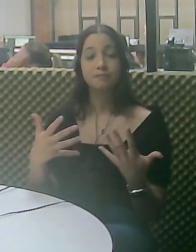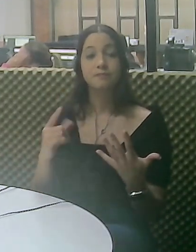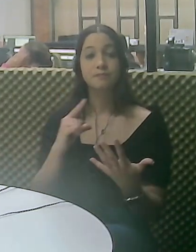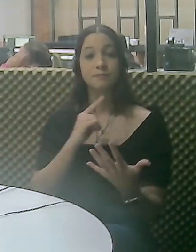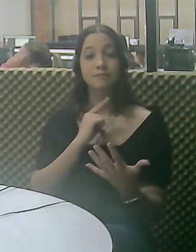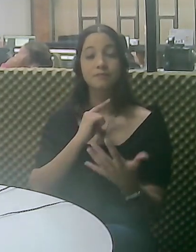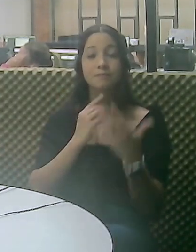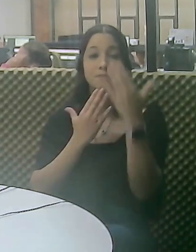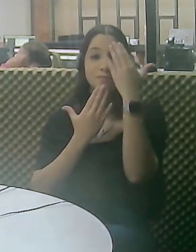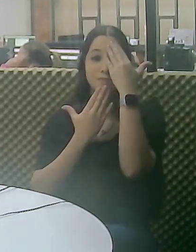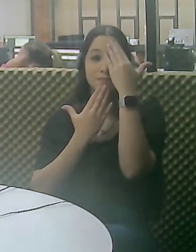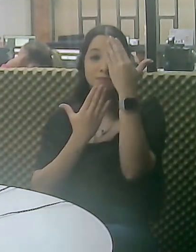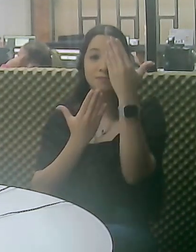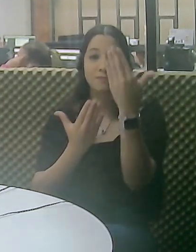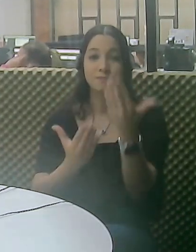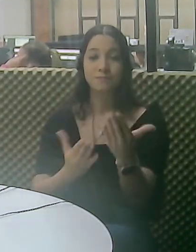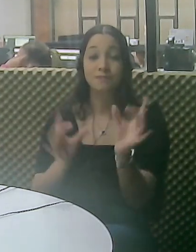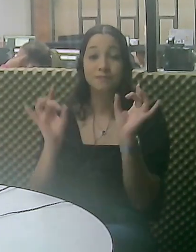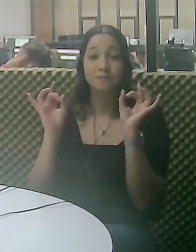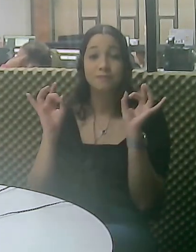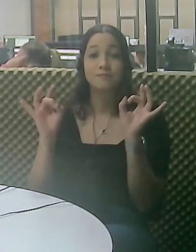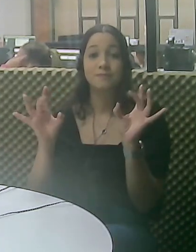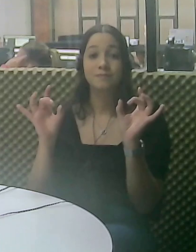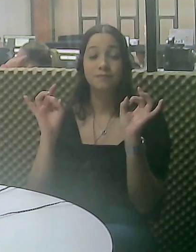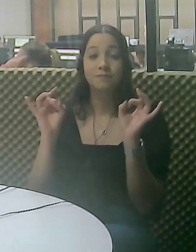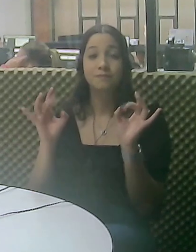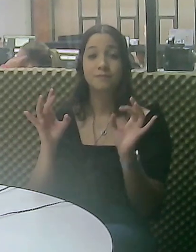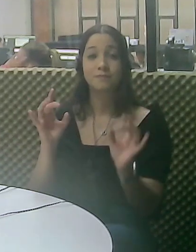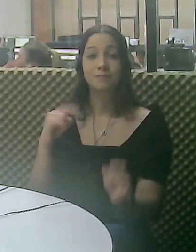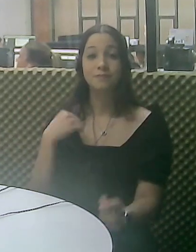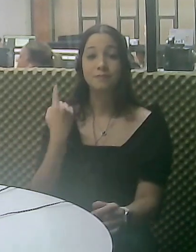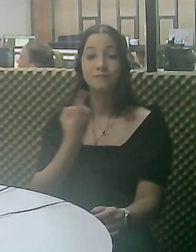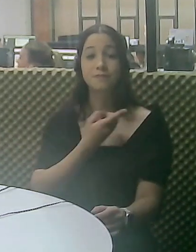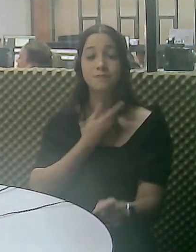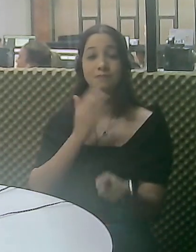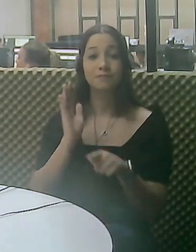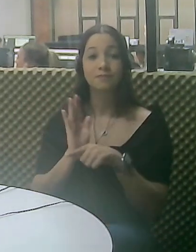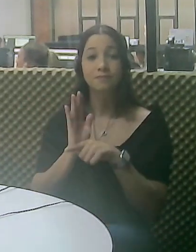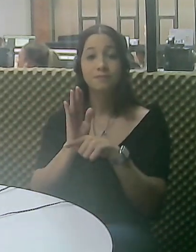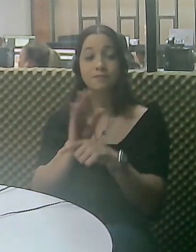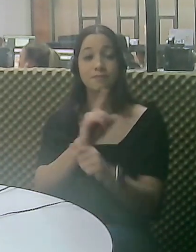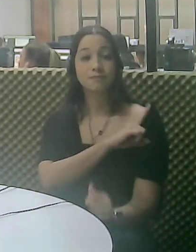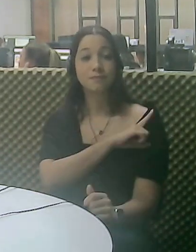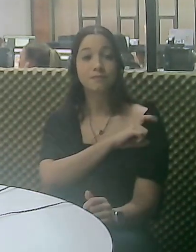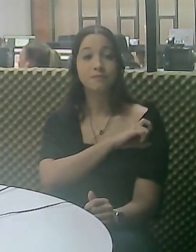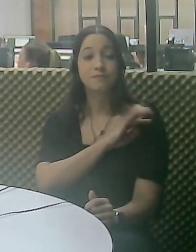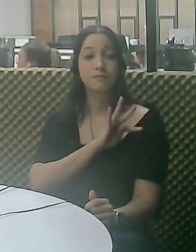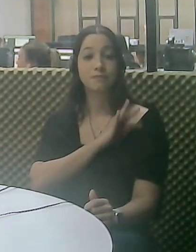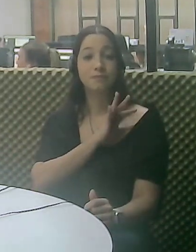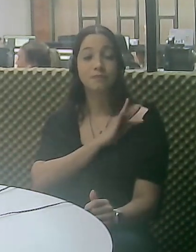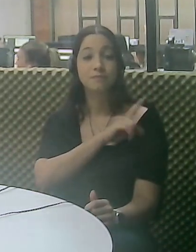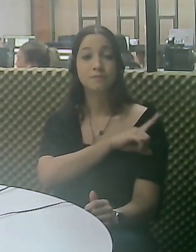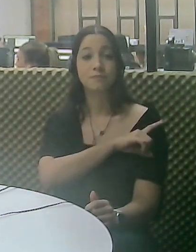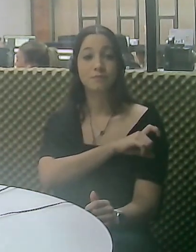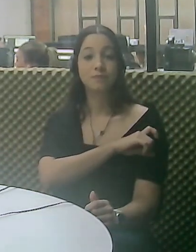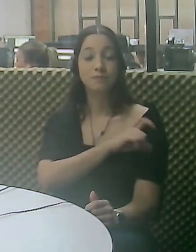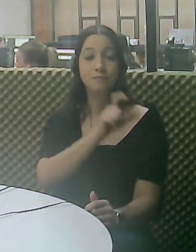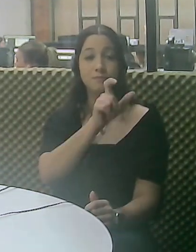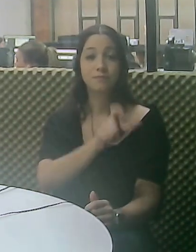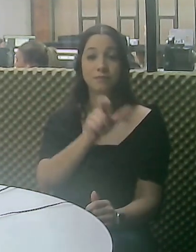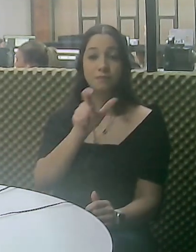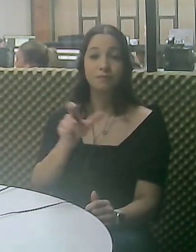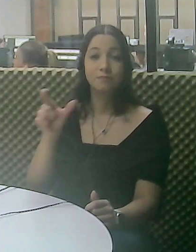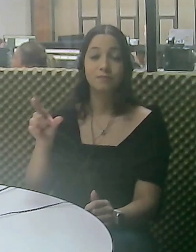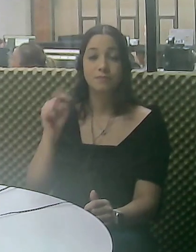experiências exitosas. Então, a gente faz aqui um agradecimento em especial aos nossos auxiliares de